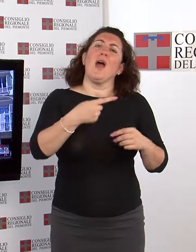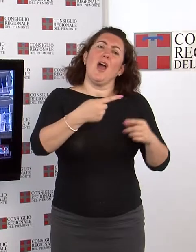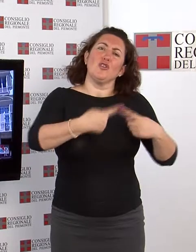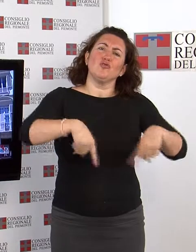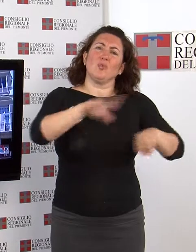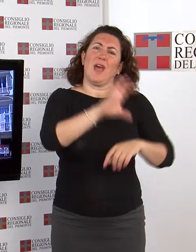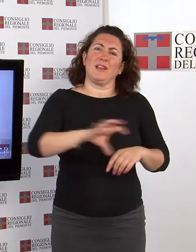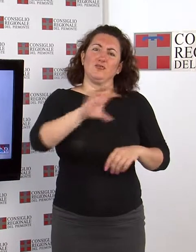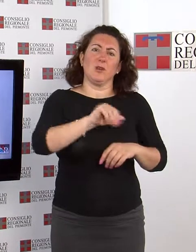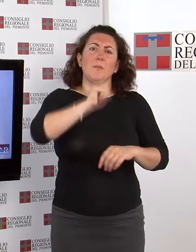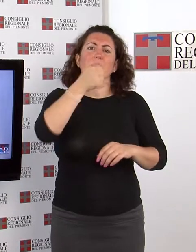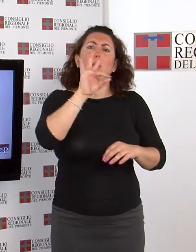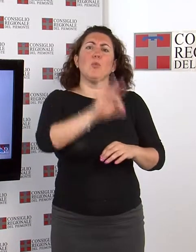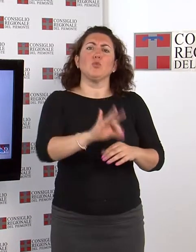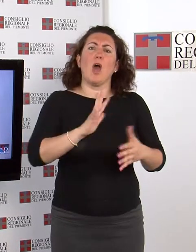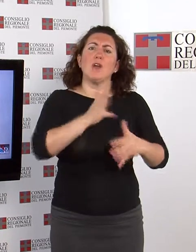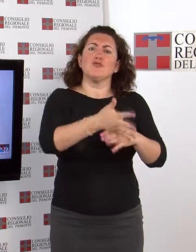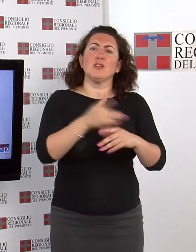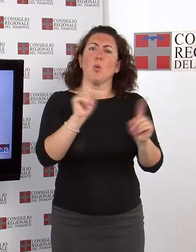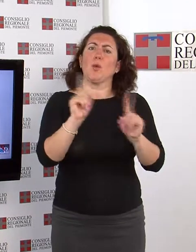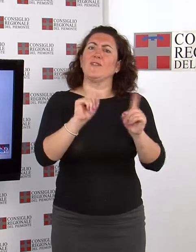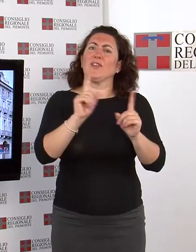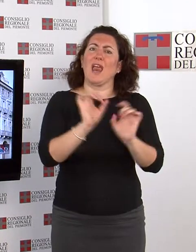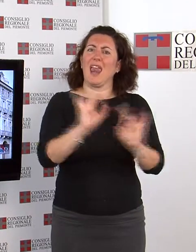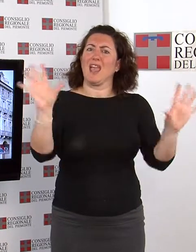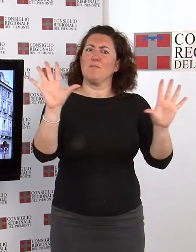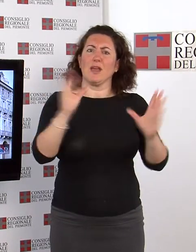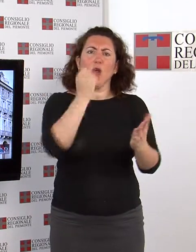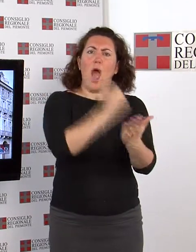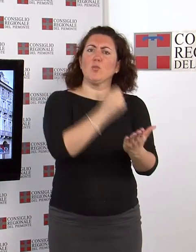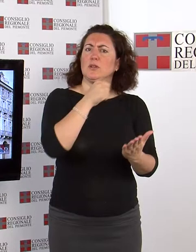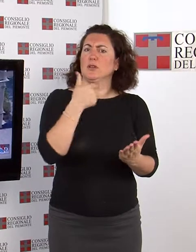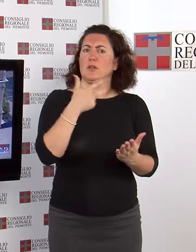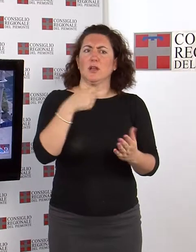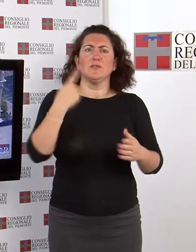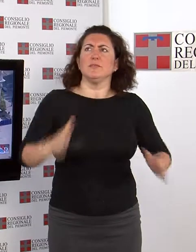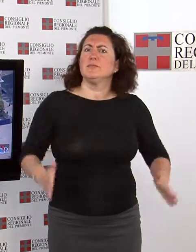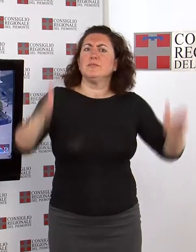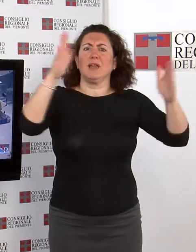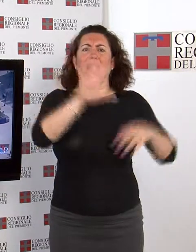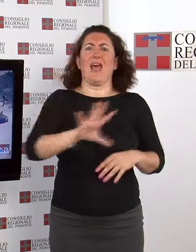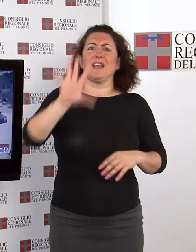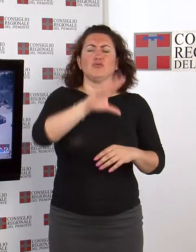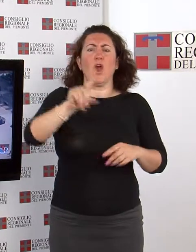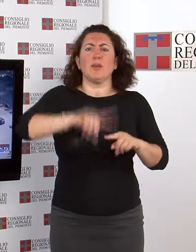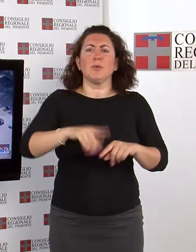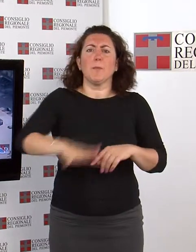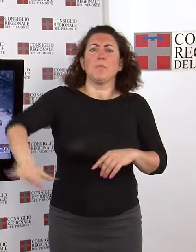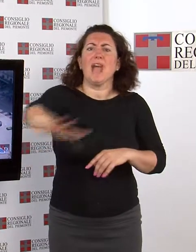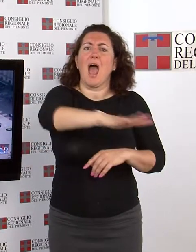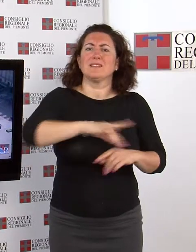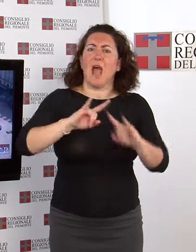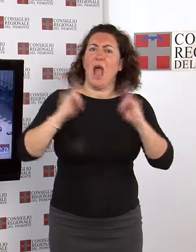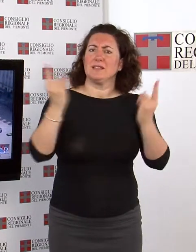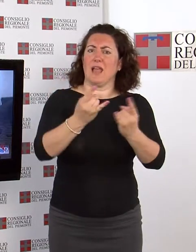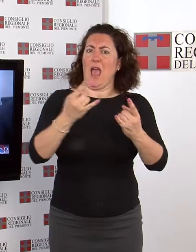accesso Wi-Fi completamente libero, senza autenticazione, che copre l'intero palazzo della regione e l'antistante Piazza Castello. Erano